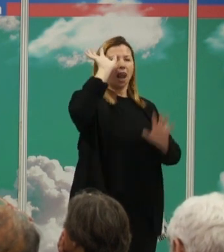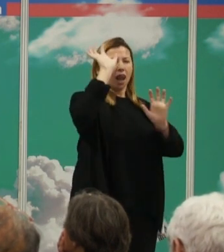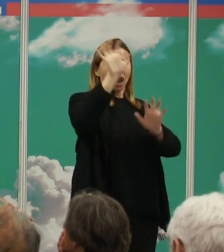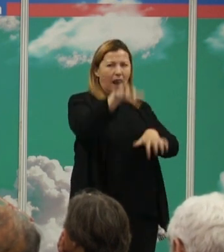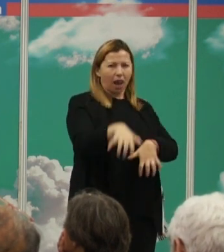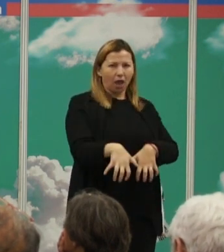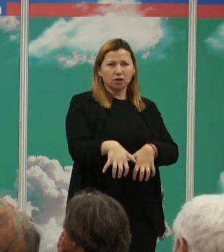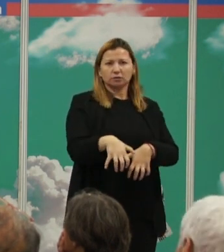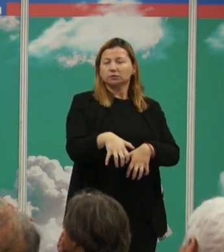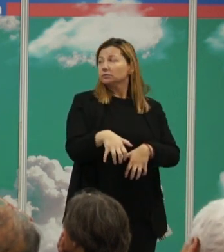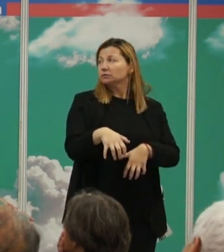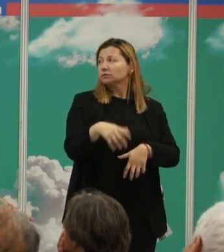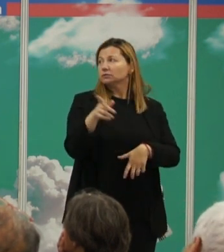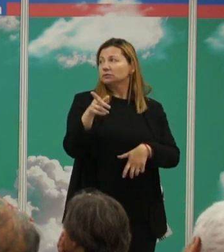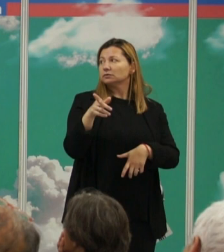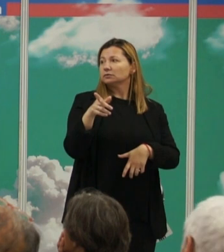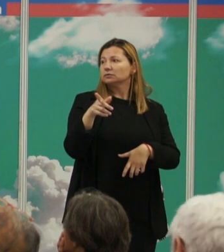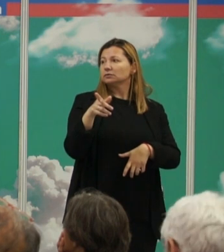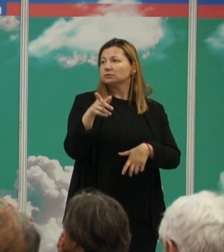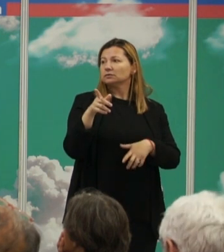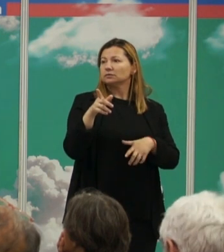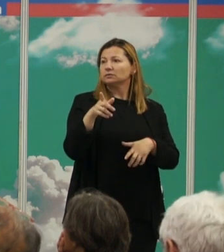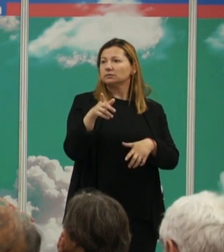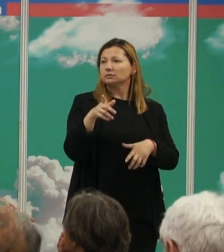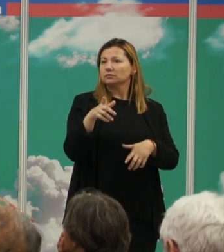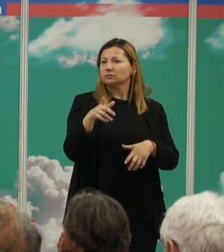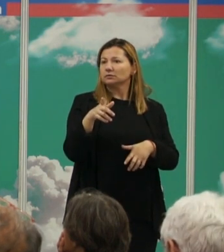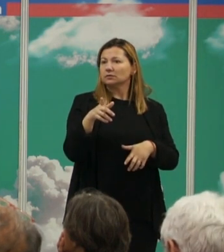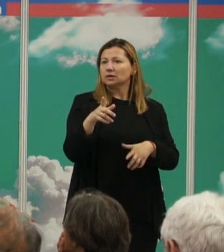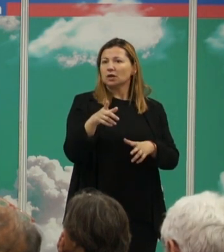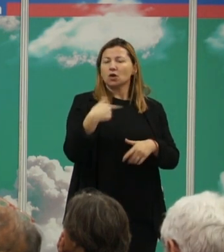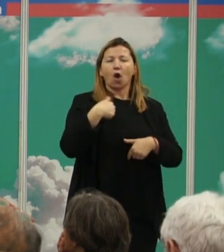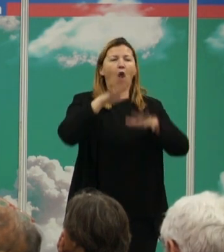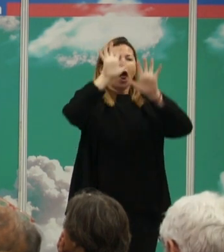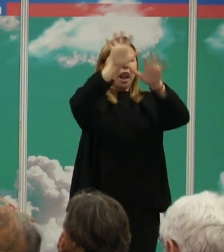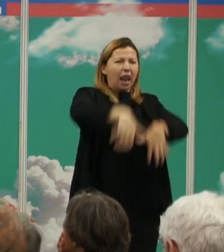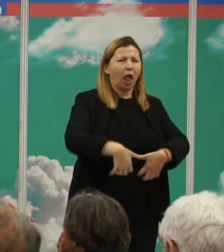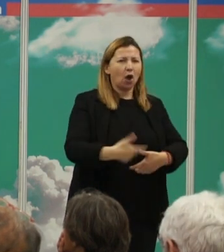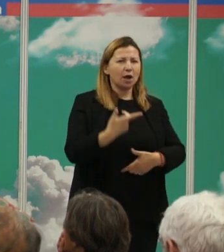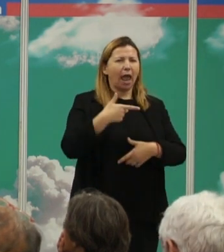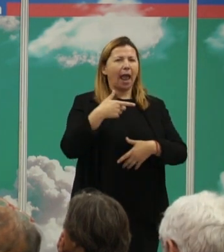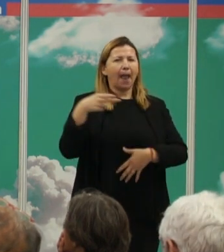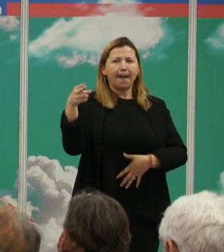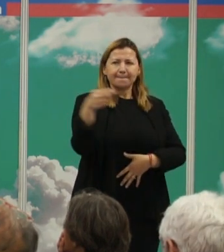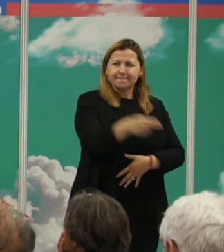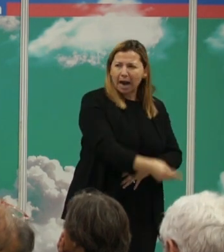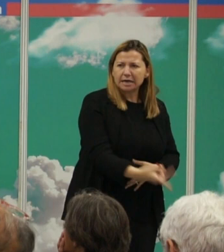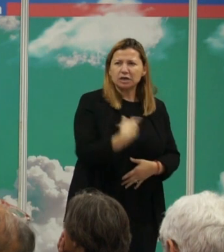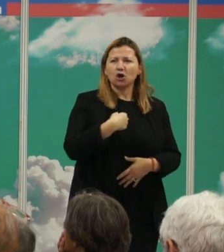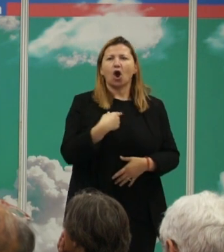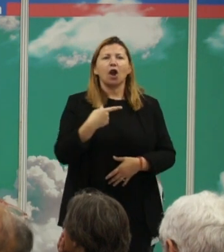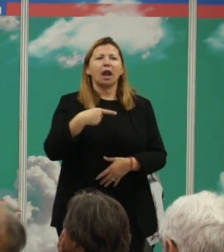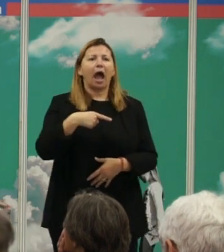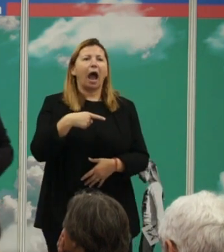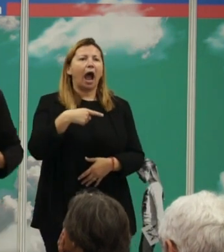hay mucha violencia pero sobre todo entre los entre las los leones marinos entre las focas hay mucha violencia también letal